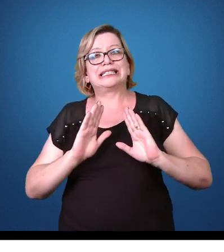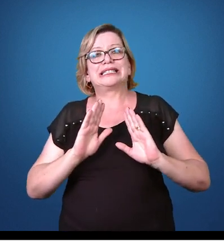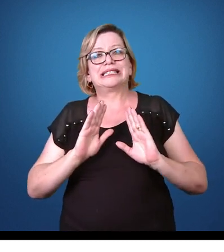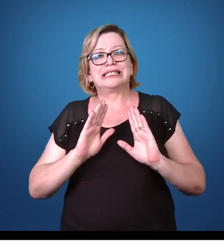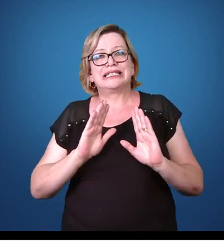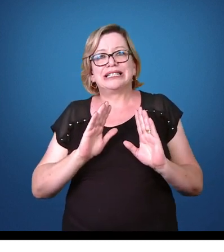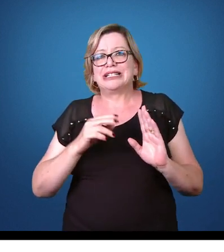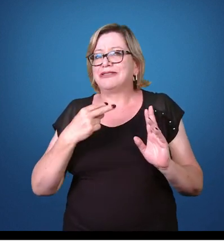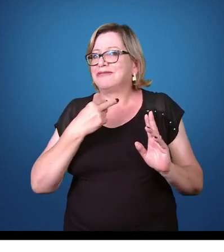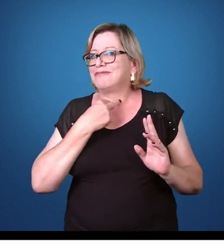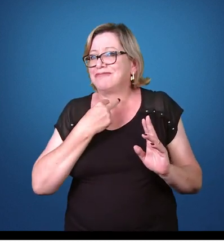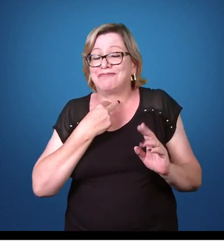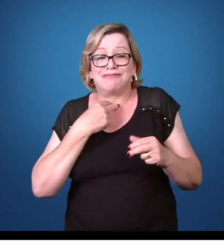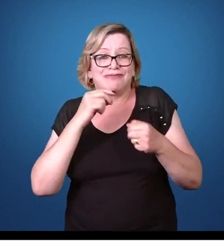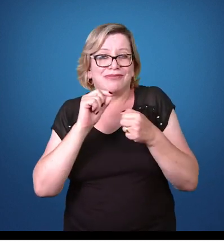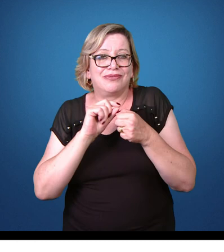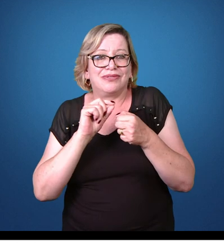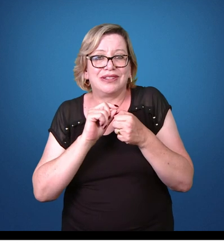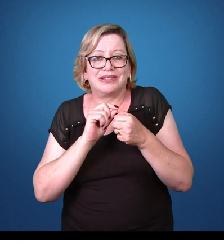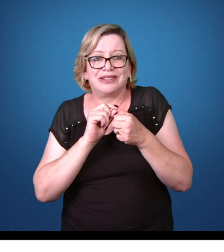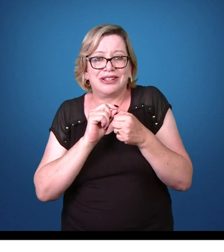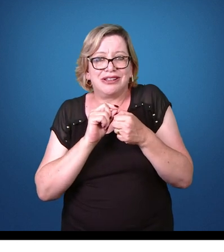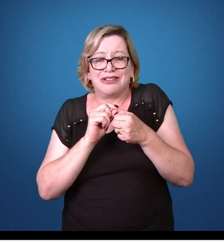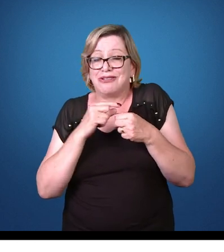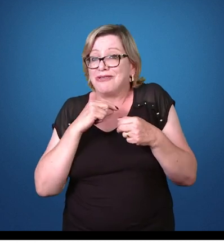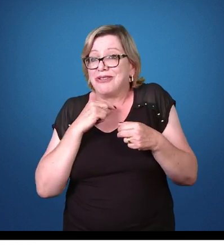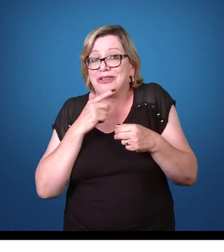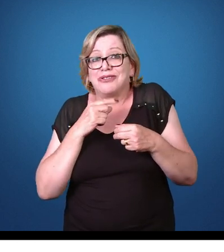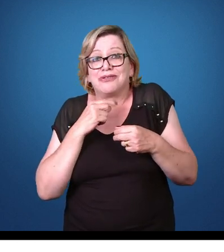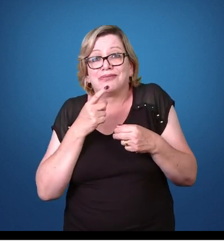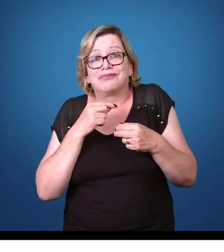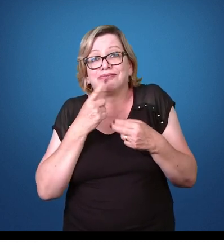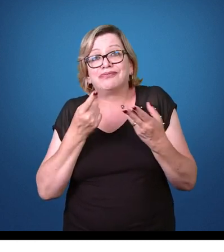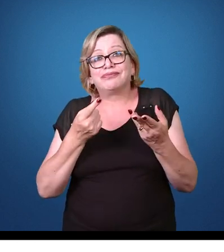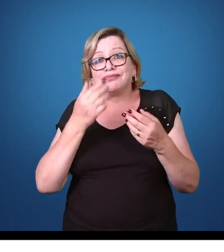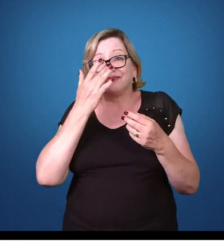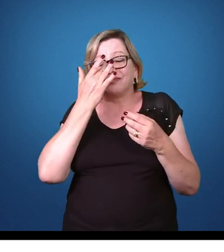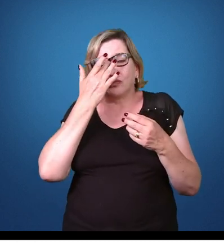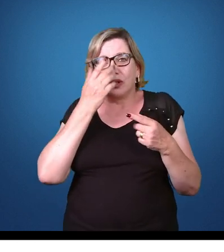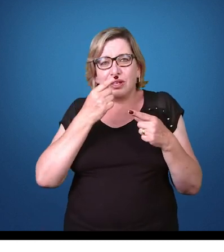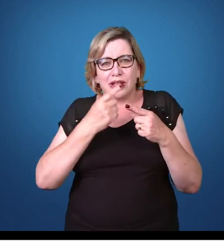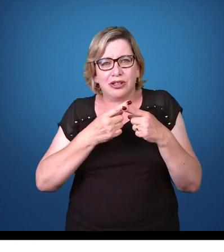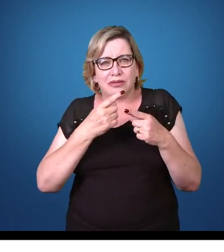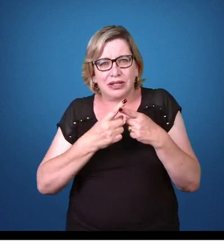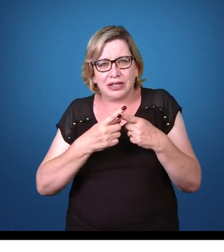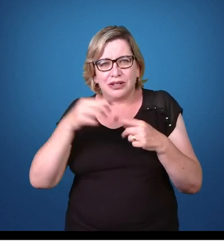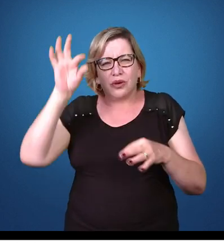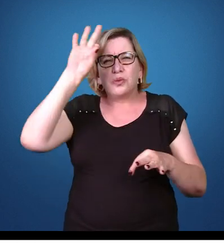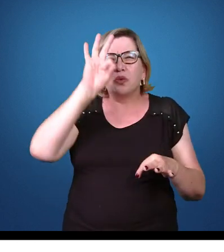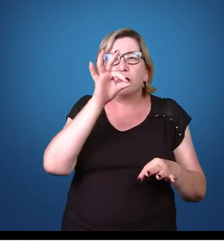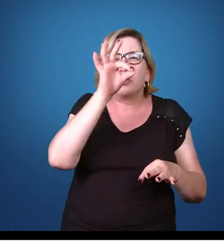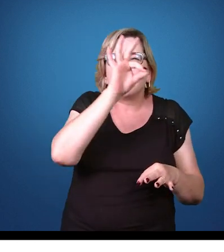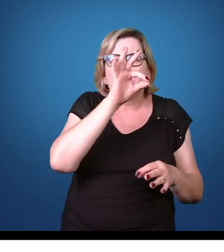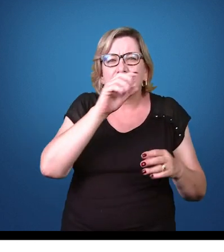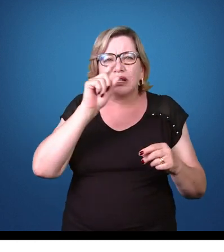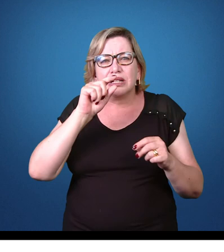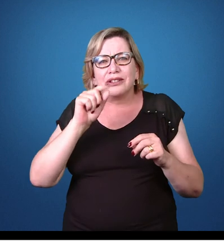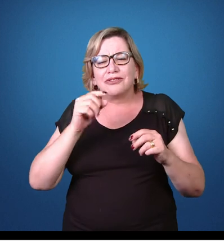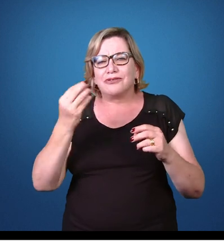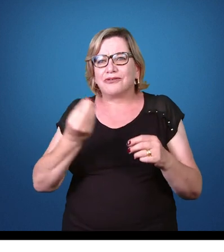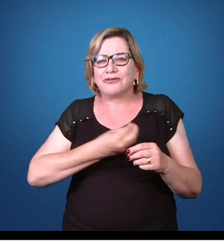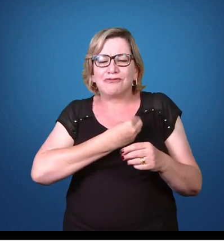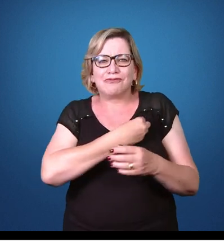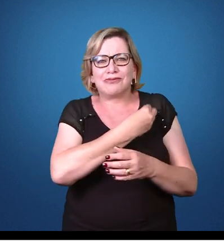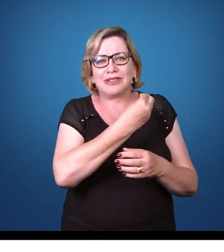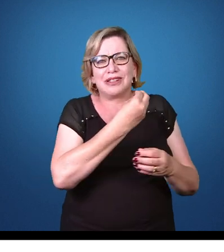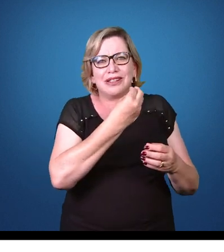que não pode ser feita, ela é impraticável, porque o mosquito anófone é um mosquito silvestre,